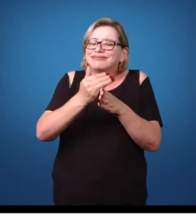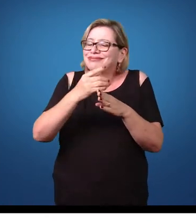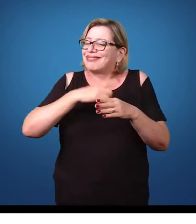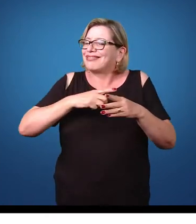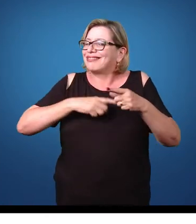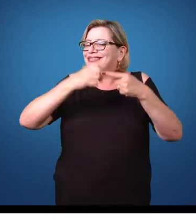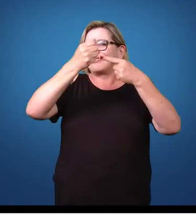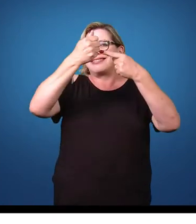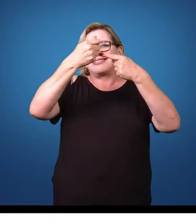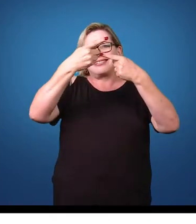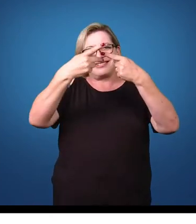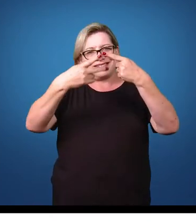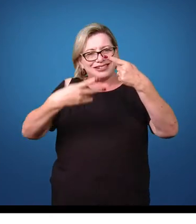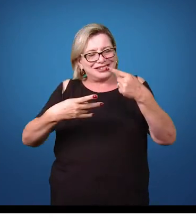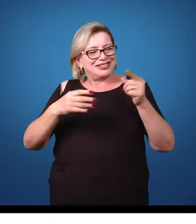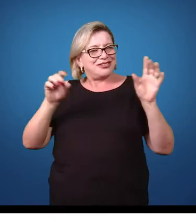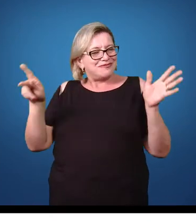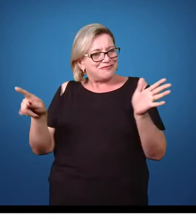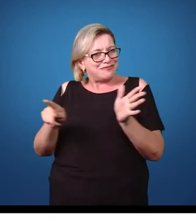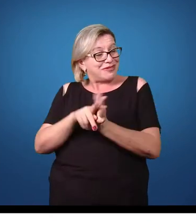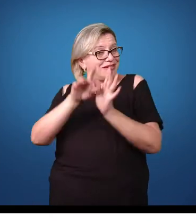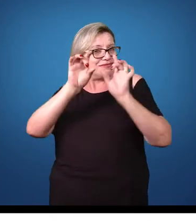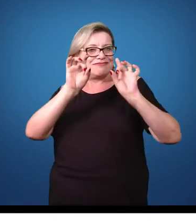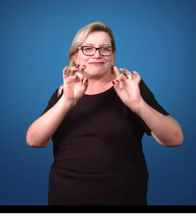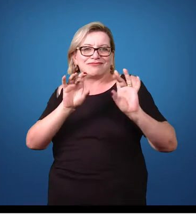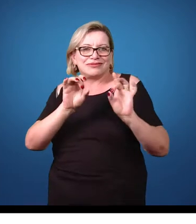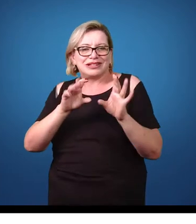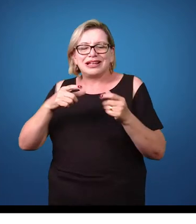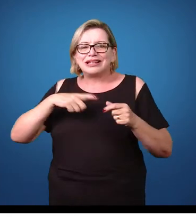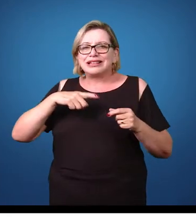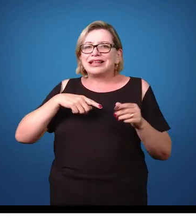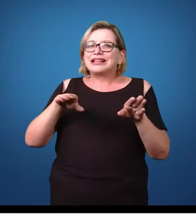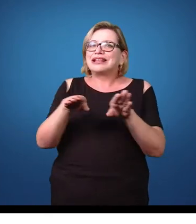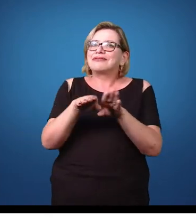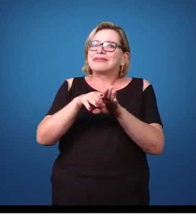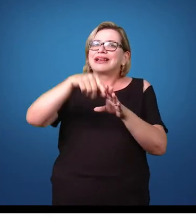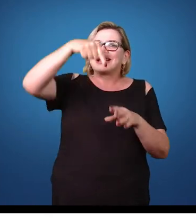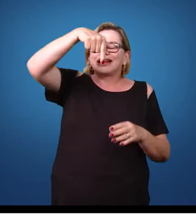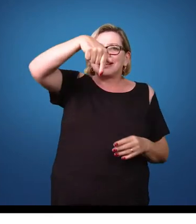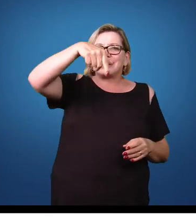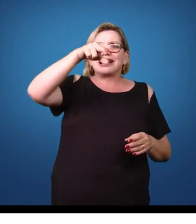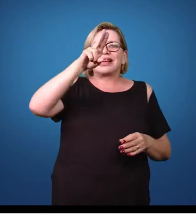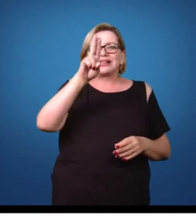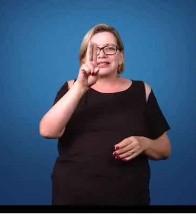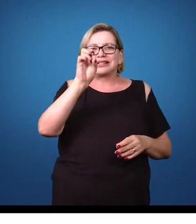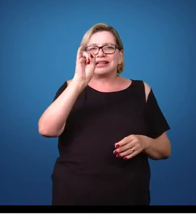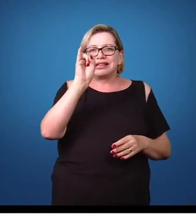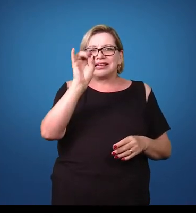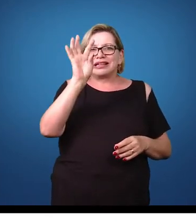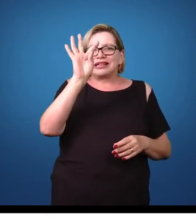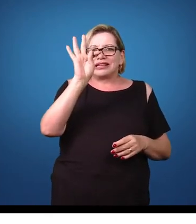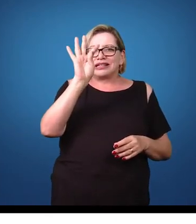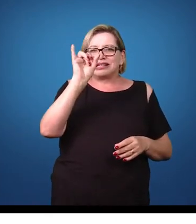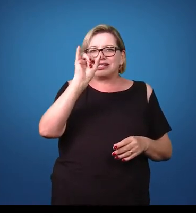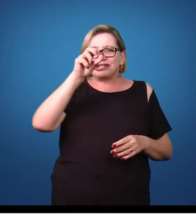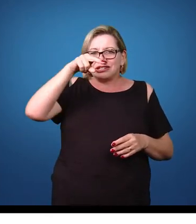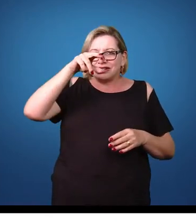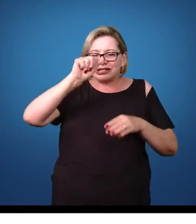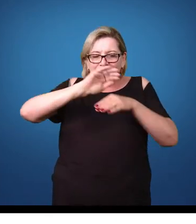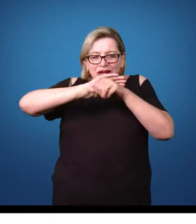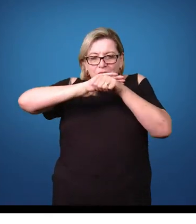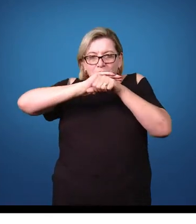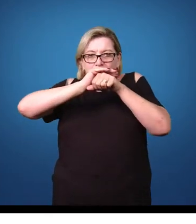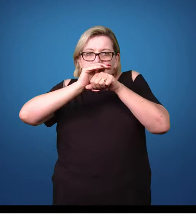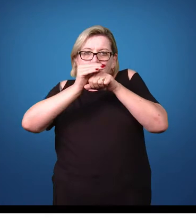Então, eles apresentam algumas características exclusivas. Apresentam quitina, que forma o seu